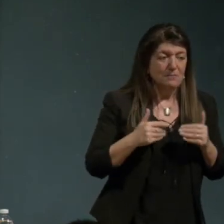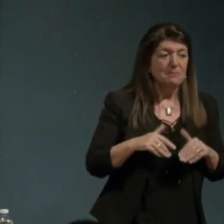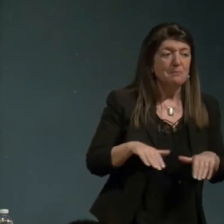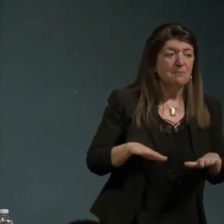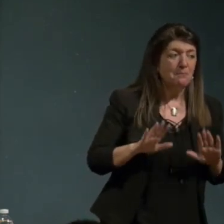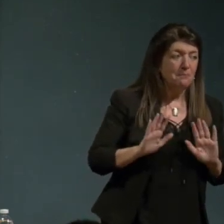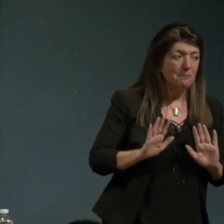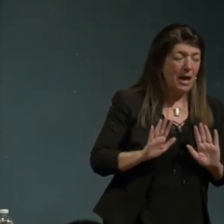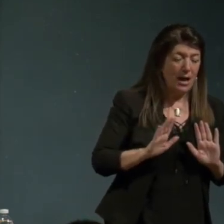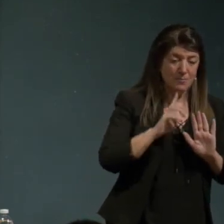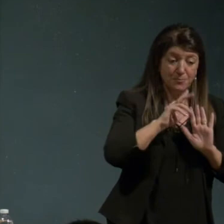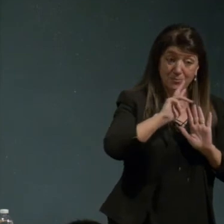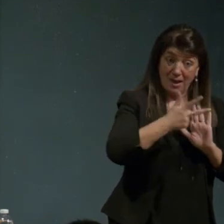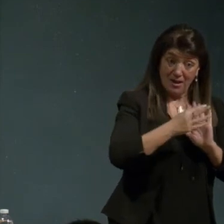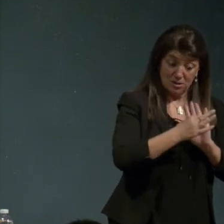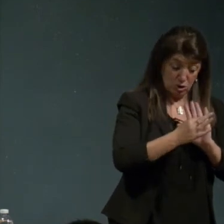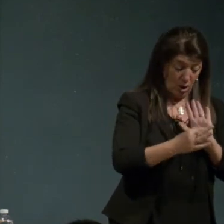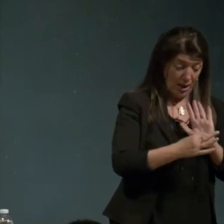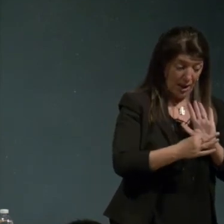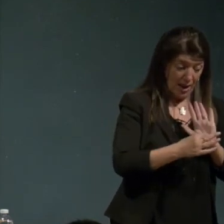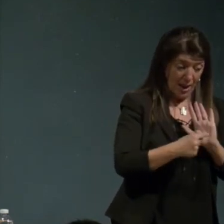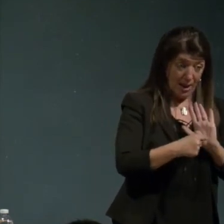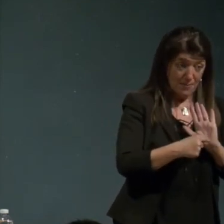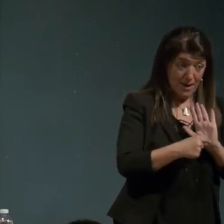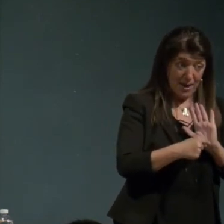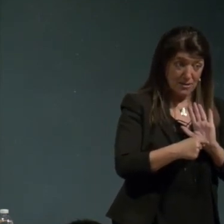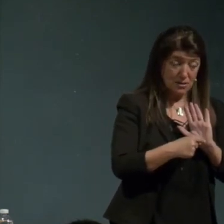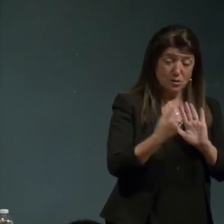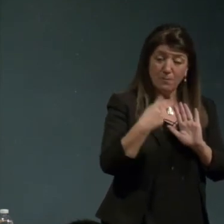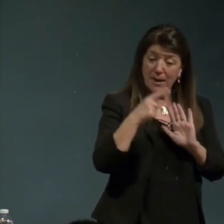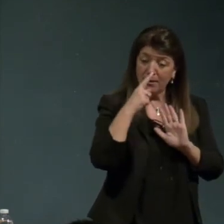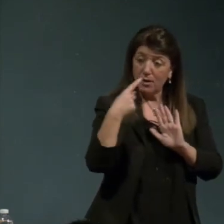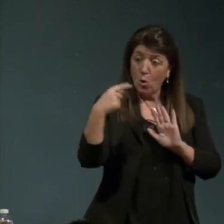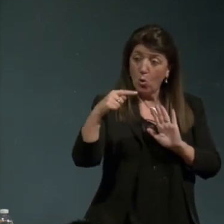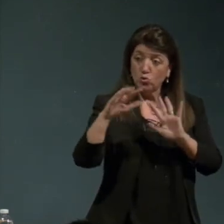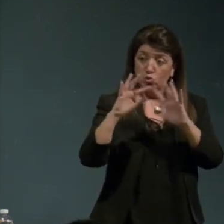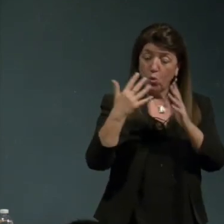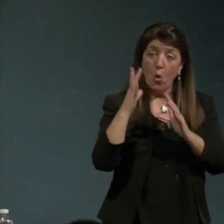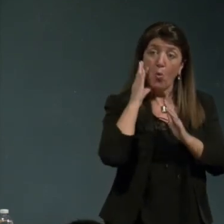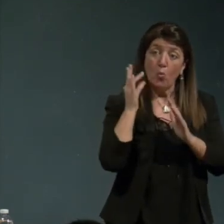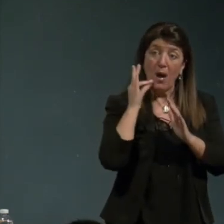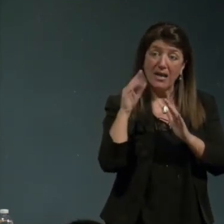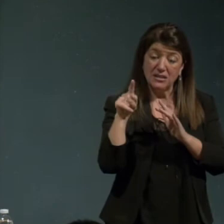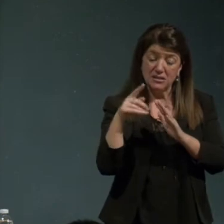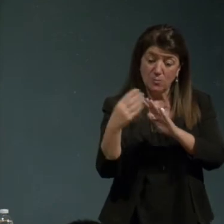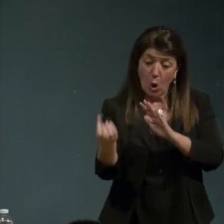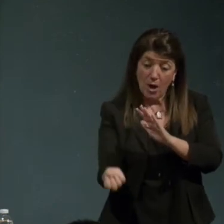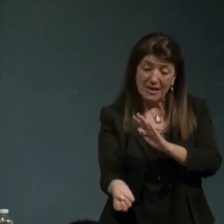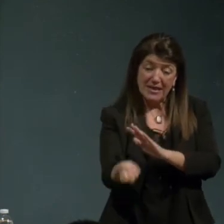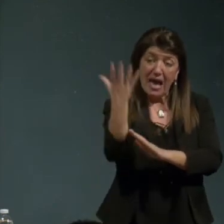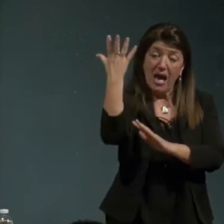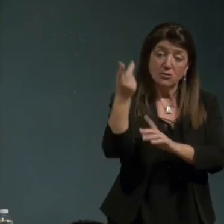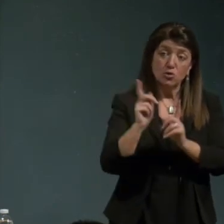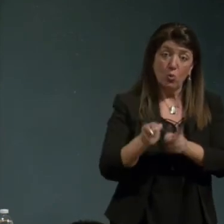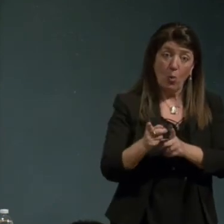elemento della regenerazione dell'umanismo è che stiamo a un